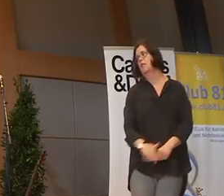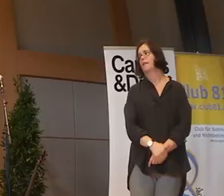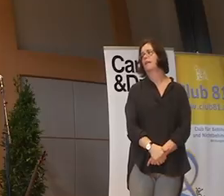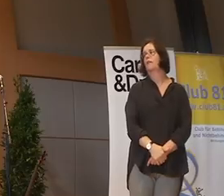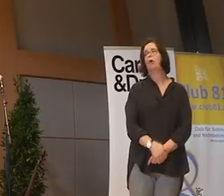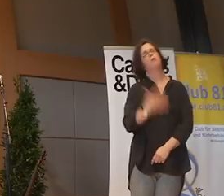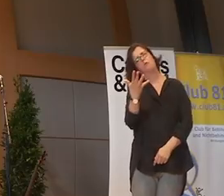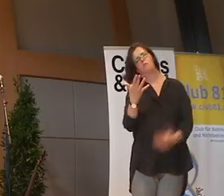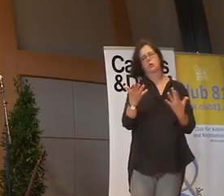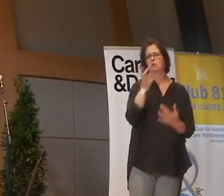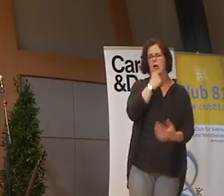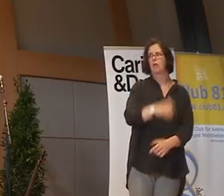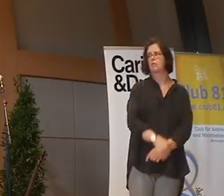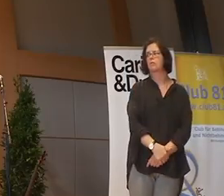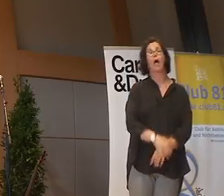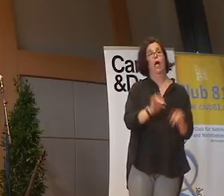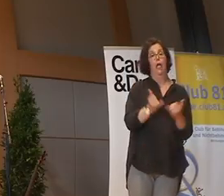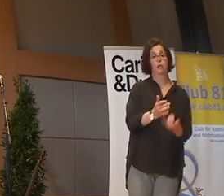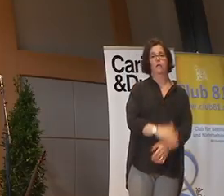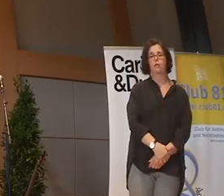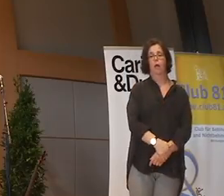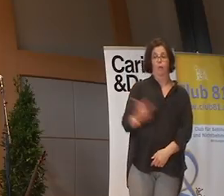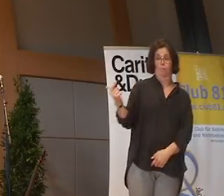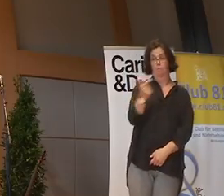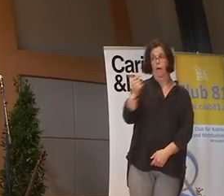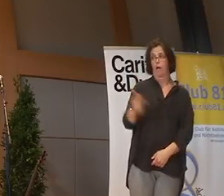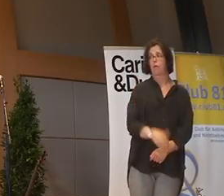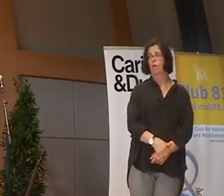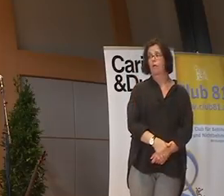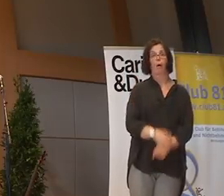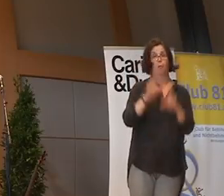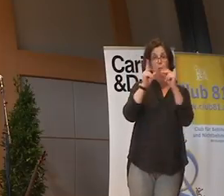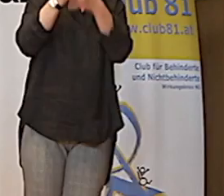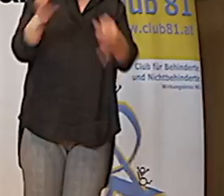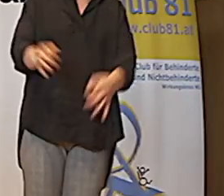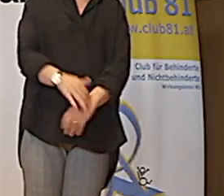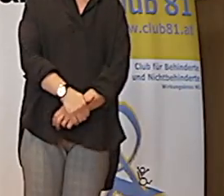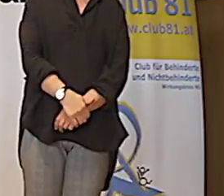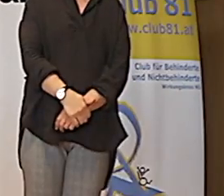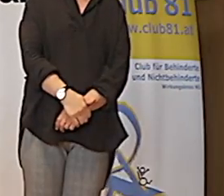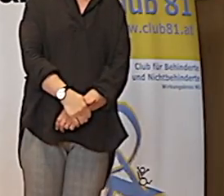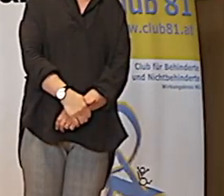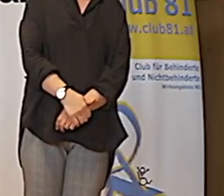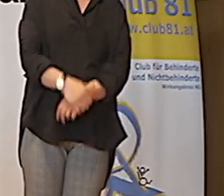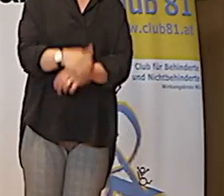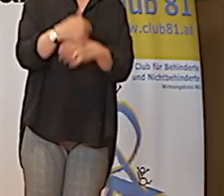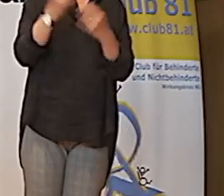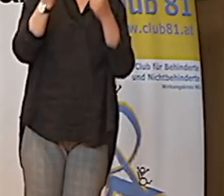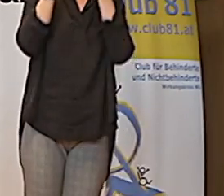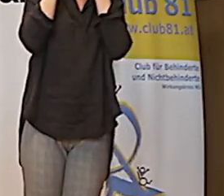So 5, 6 Jahre alt. Die Eltern, beide, ohne miteinander zu sprechen, aus den